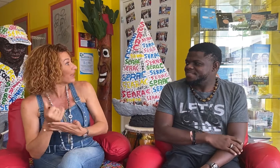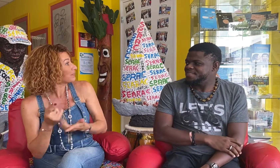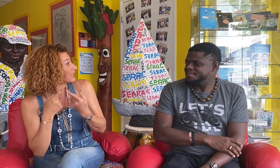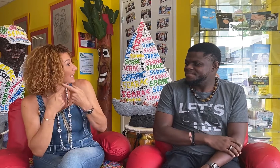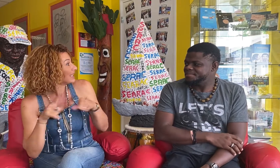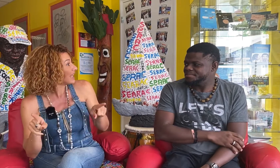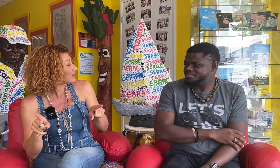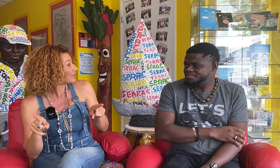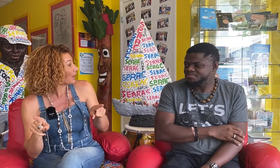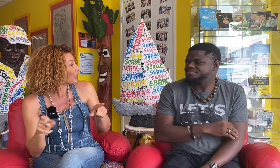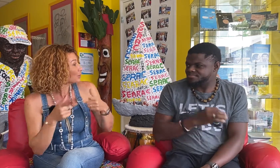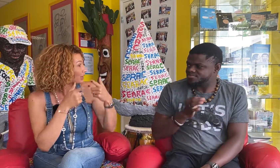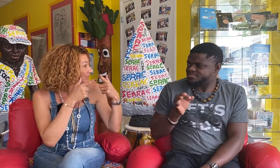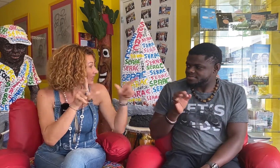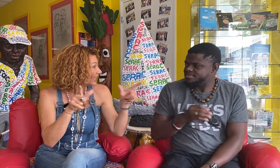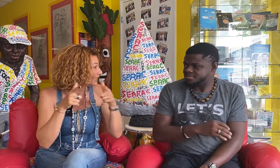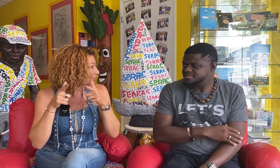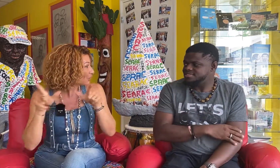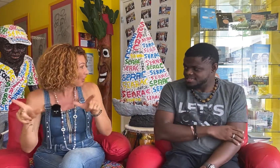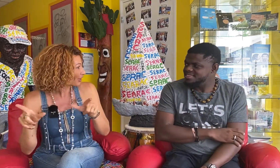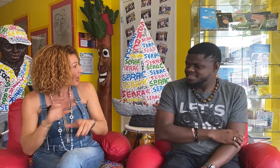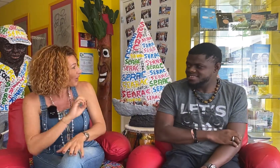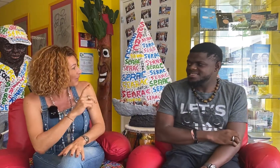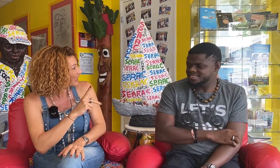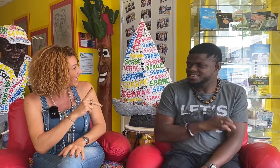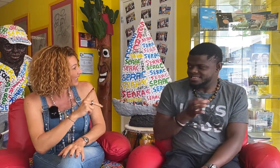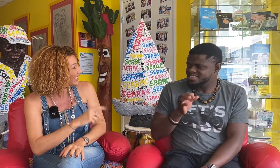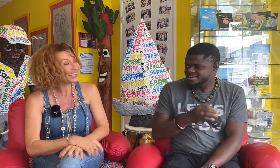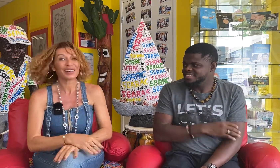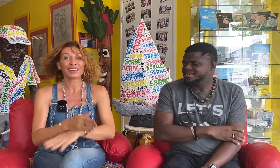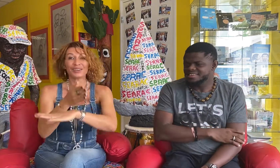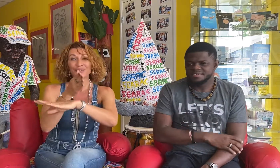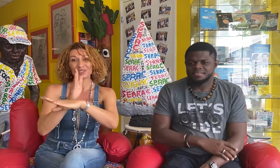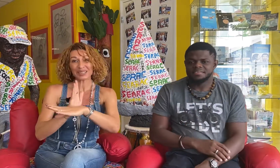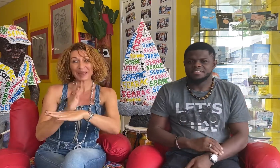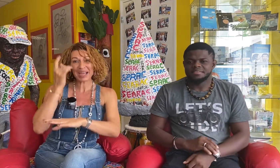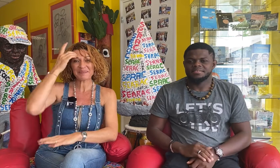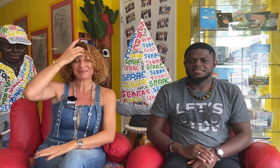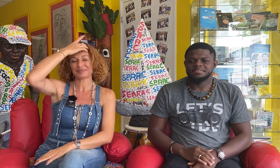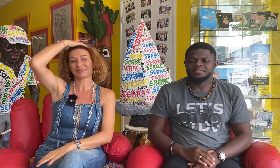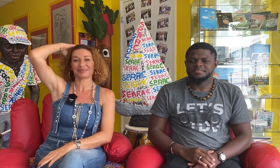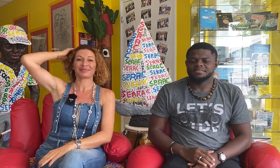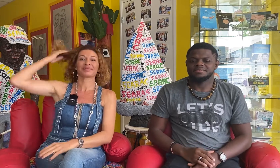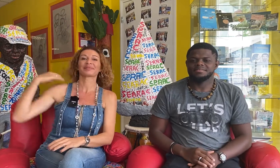expliquer la différence des deux langues. Ok ? Vous êtes prêts ?